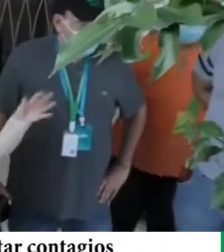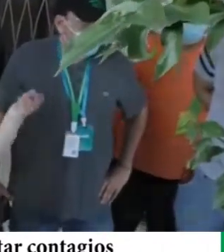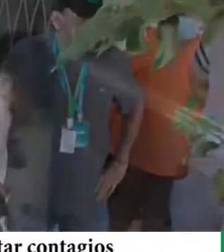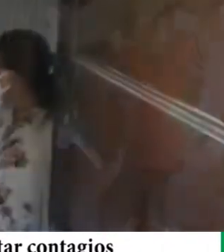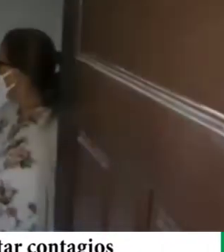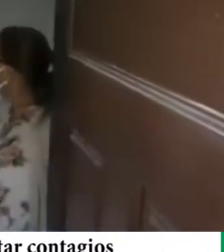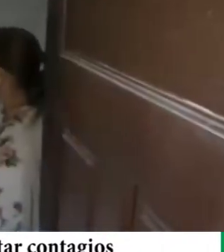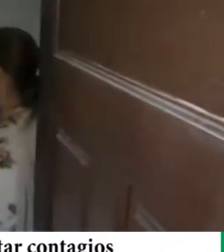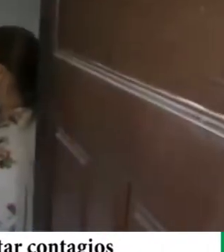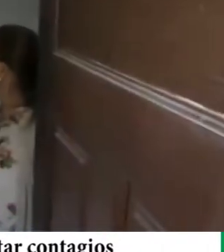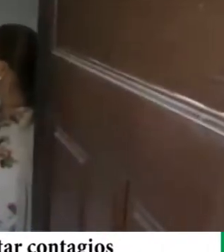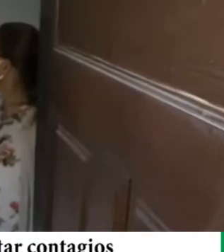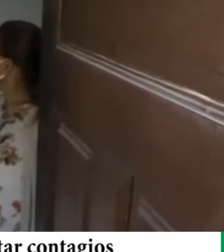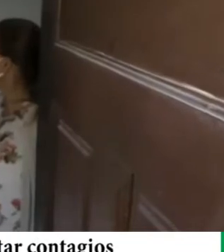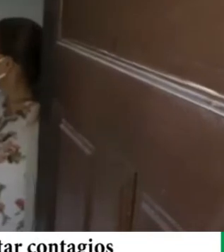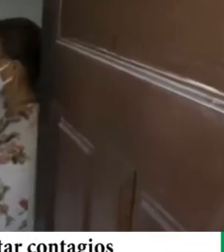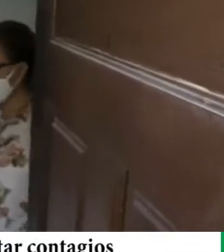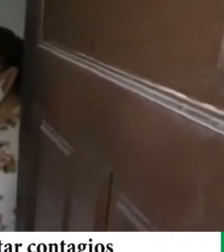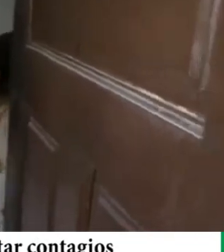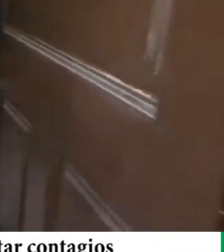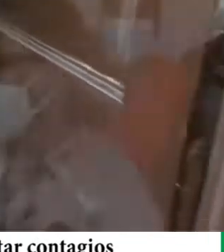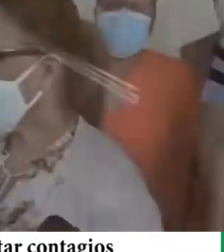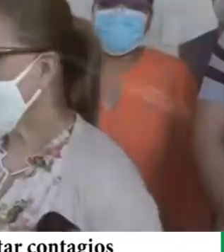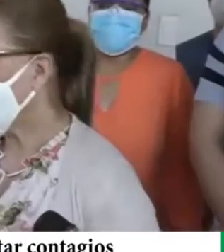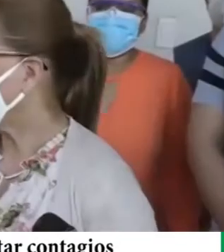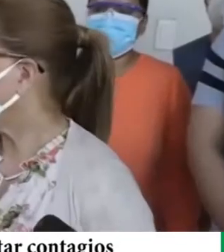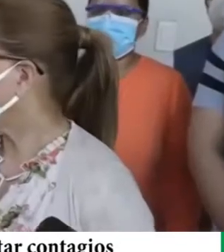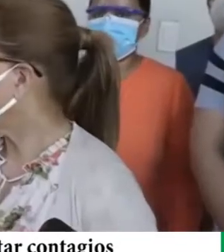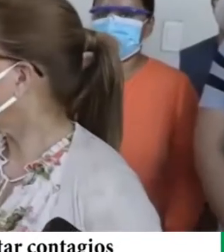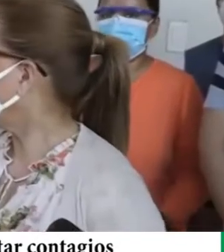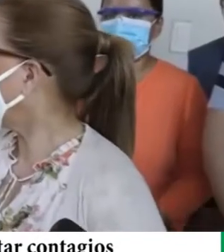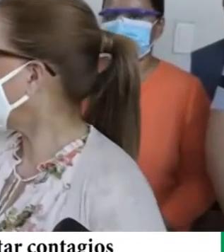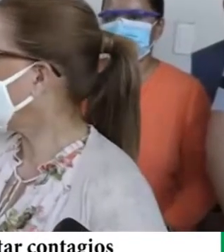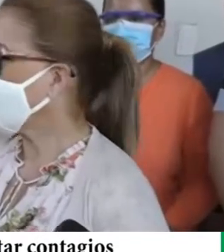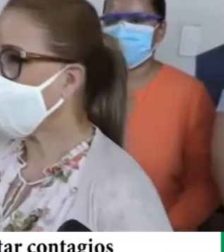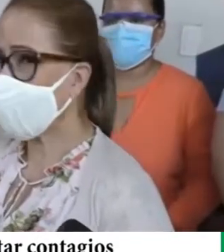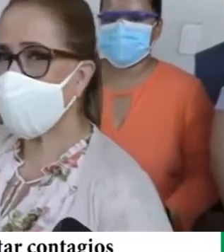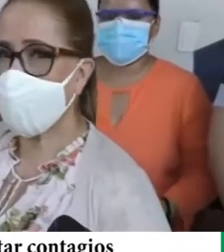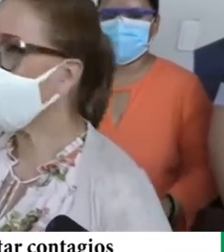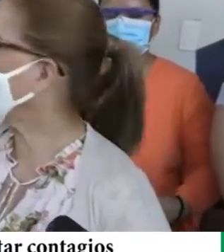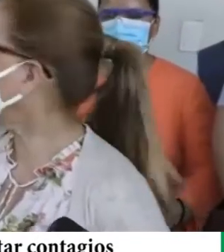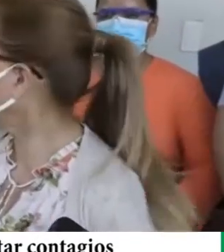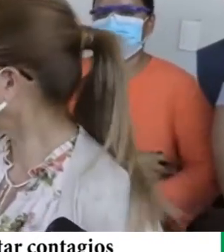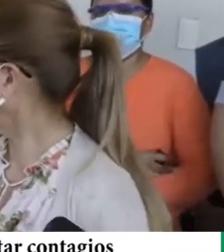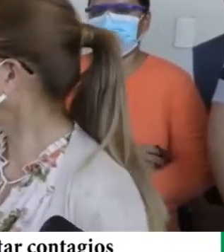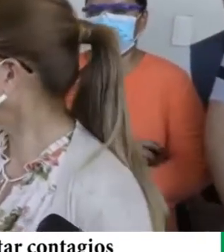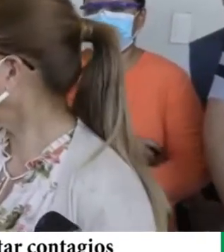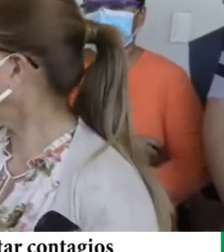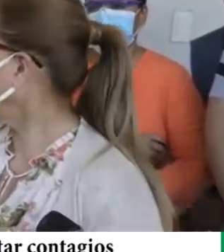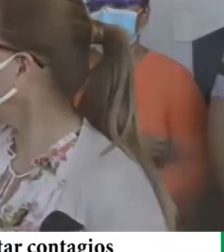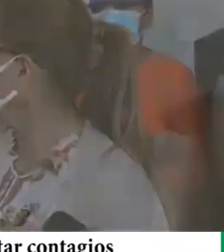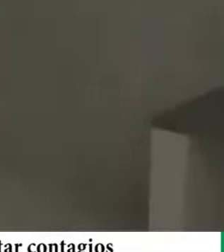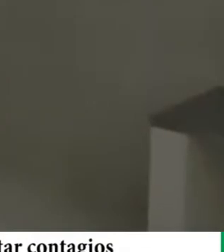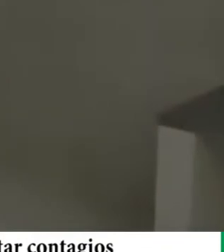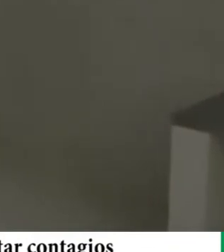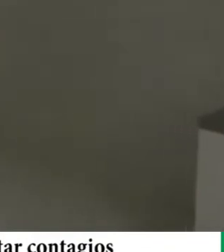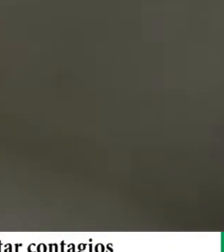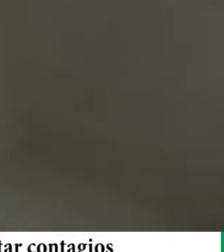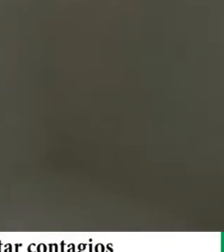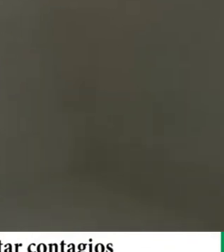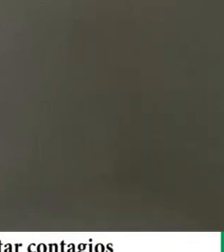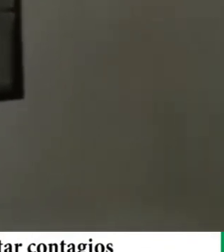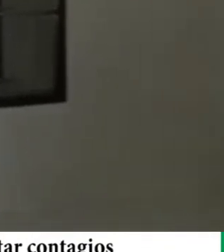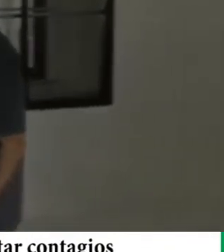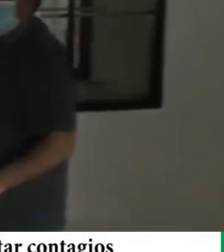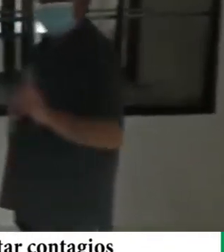quizás no tan grande como el Alto San Pedro, pero aquí tenemos todo lo que se pueda necesitar para el distrito número 3, y esto es lo ideal, tener